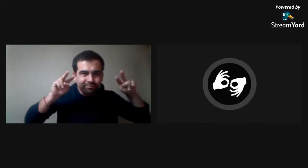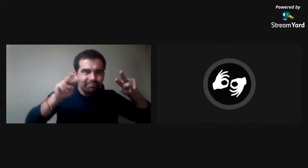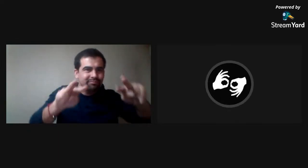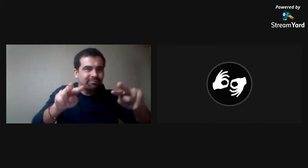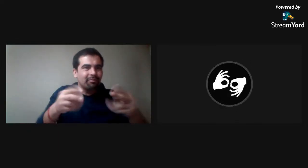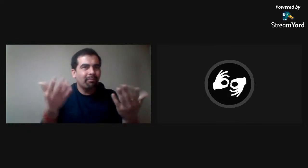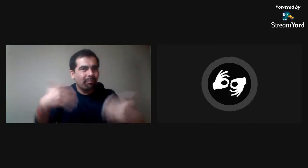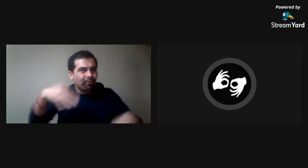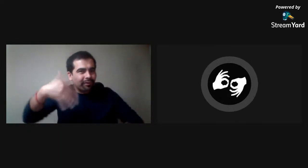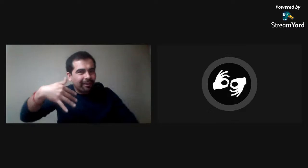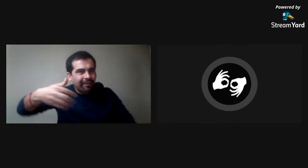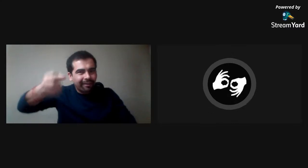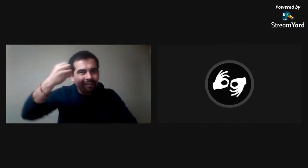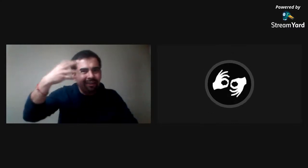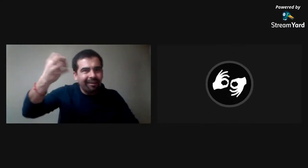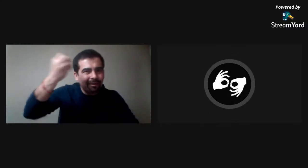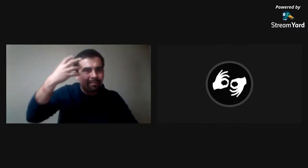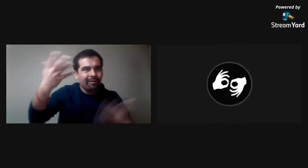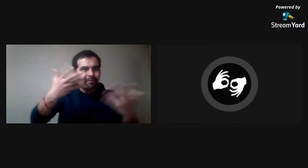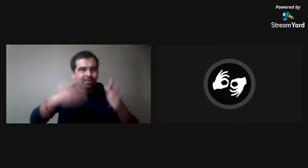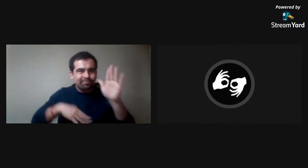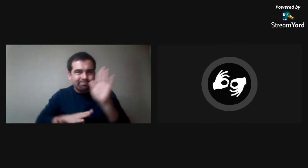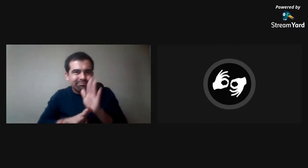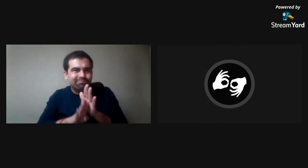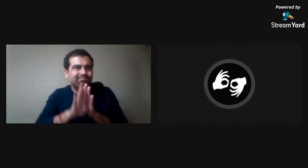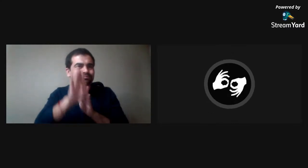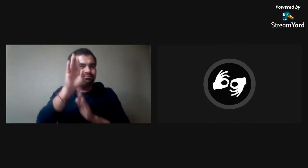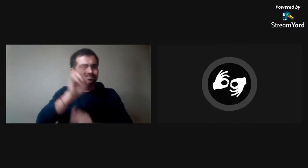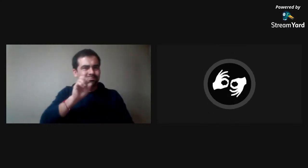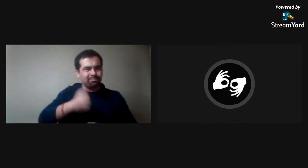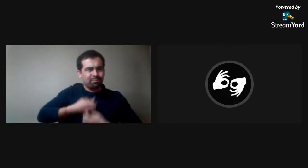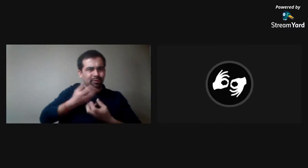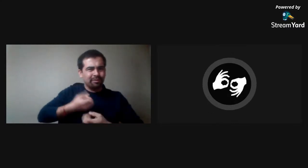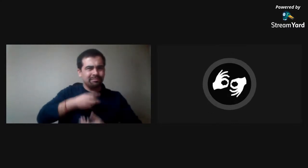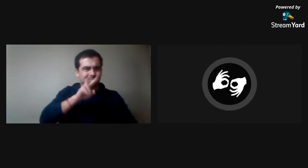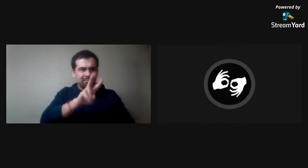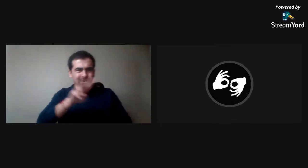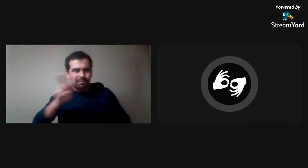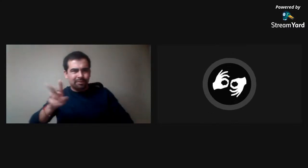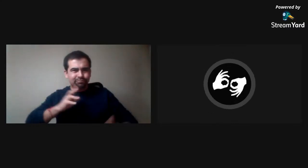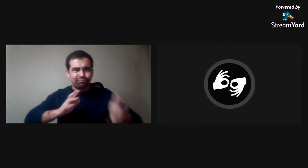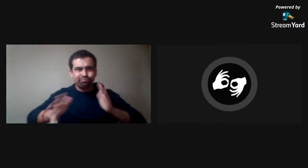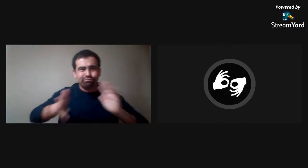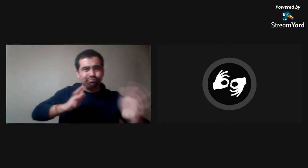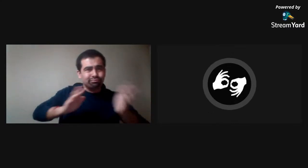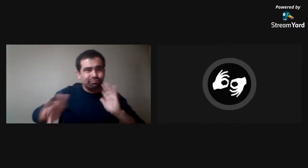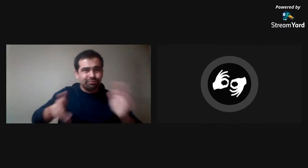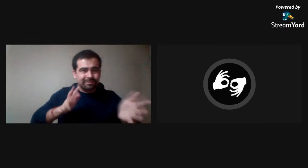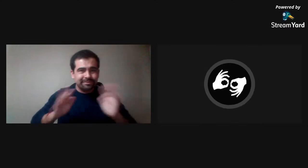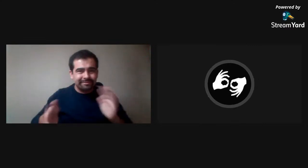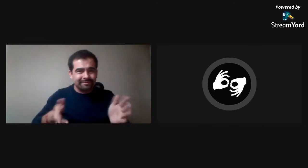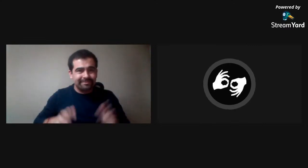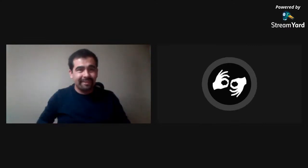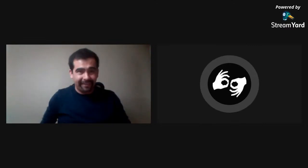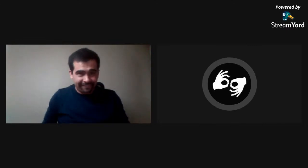Esta es una transmisión abierta. y esperamos que todos puedan verlo, aprender sobre la poesía